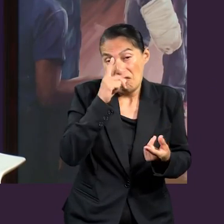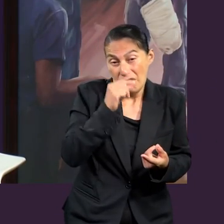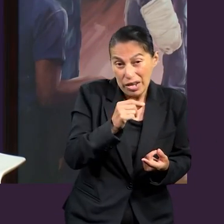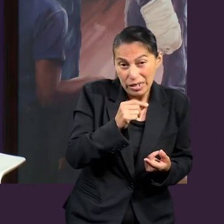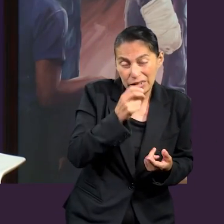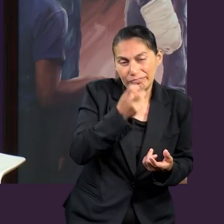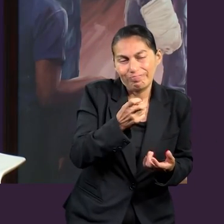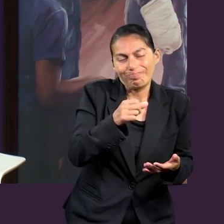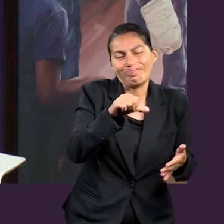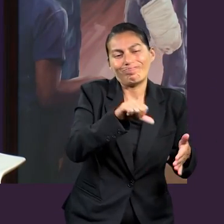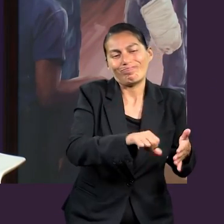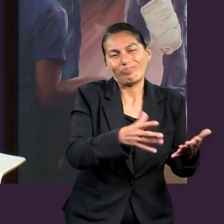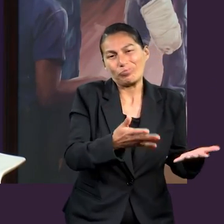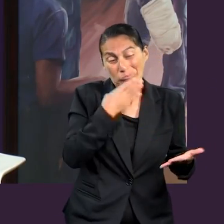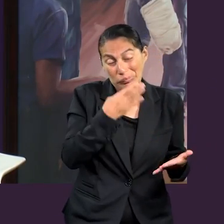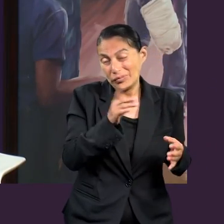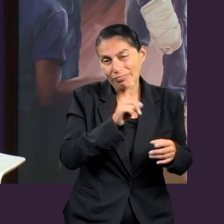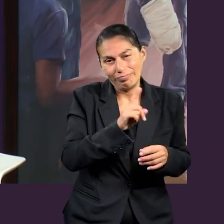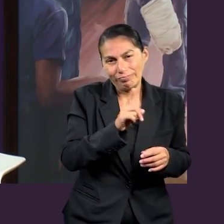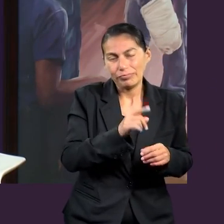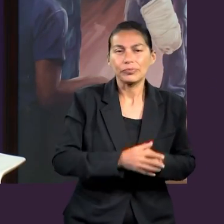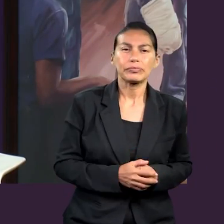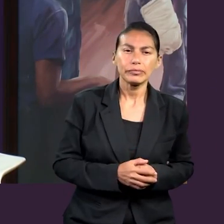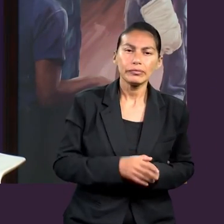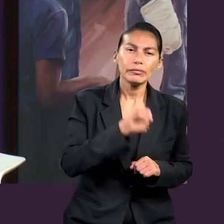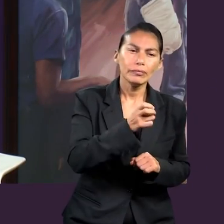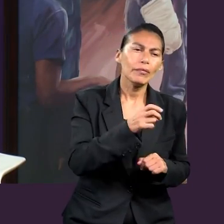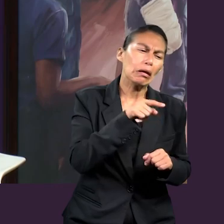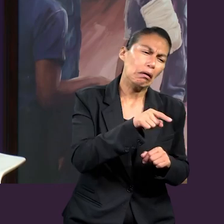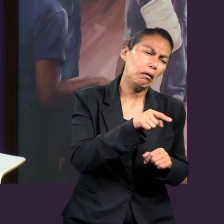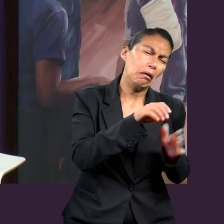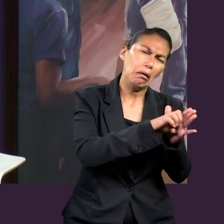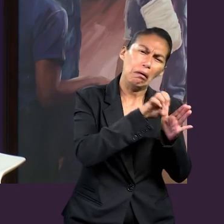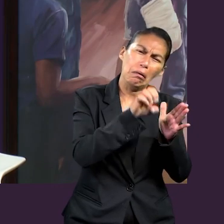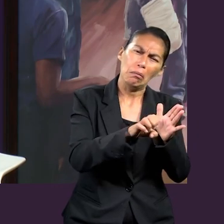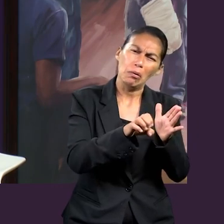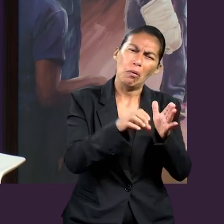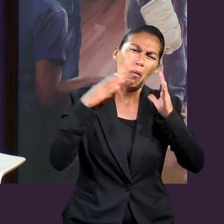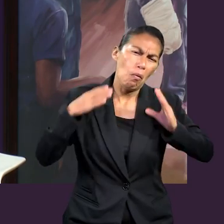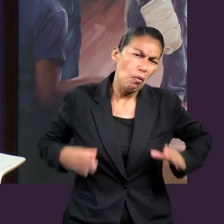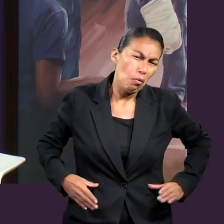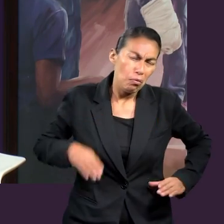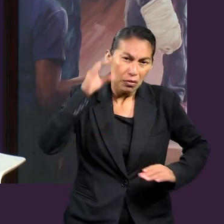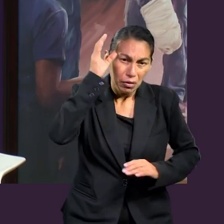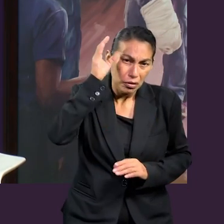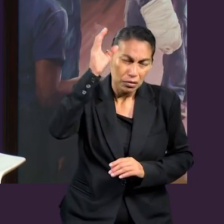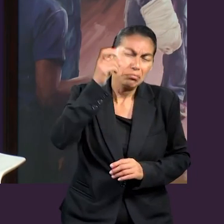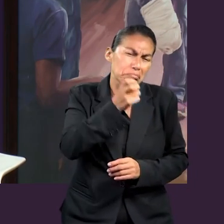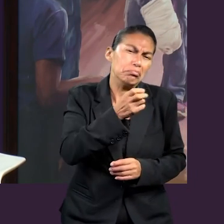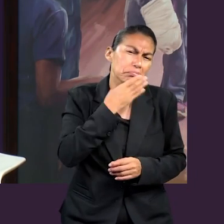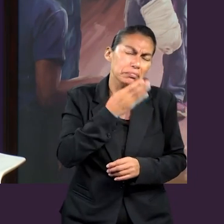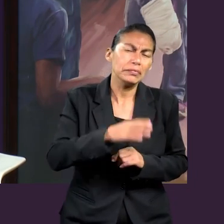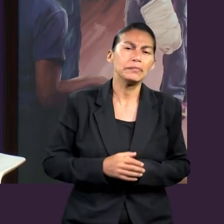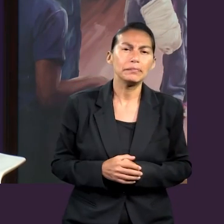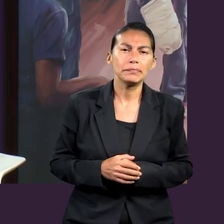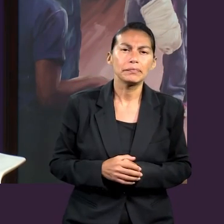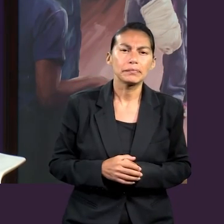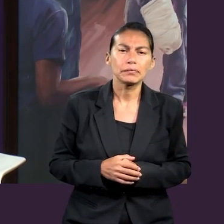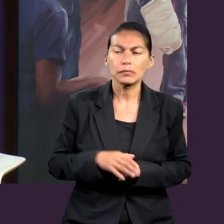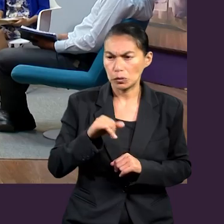funcionar, ya no se hace de una forma saludable. Entonces, es muy acertada la analogía que usó Pablo. Sí,